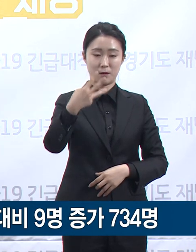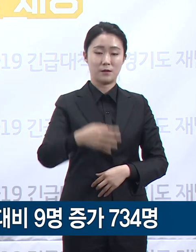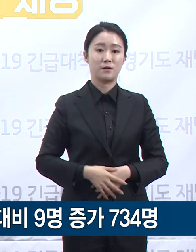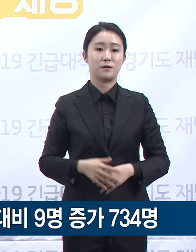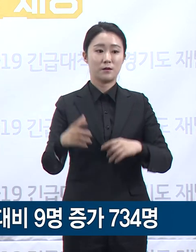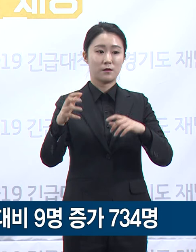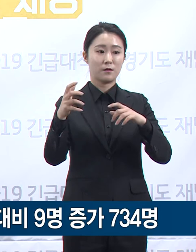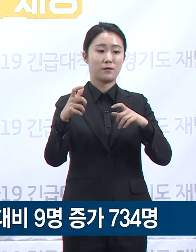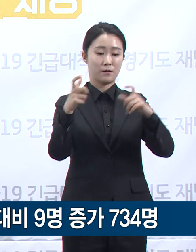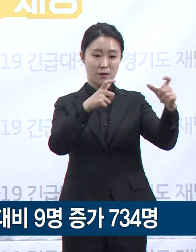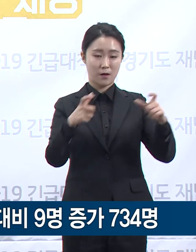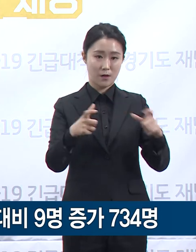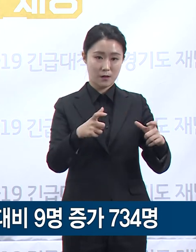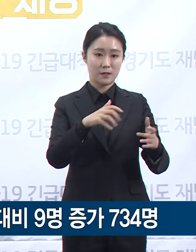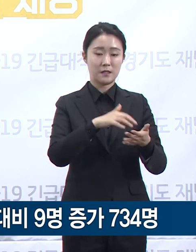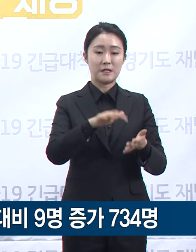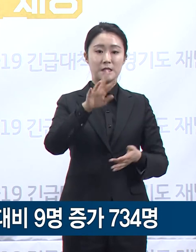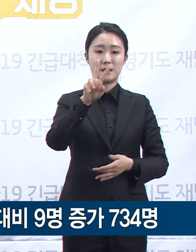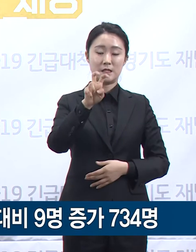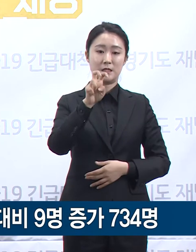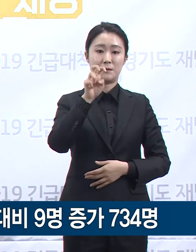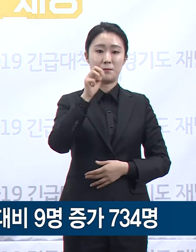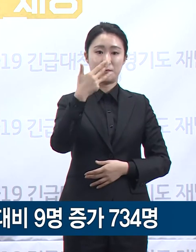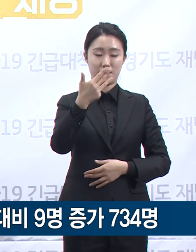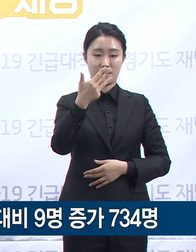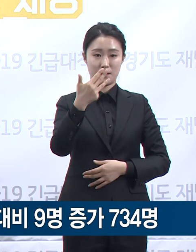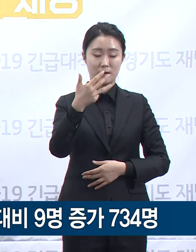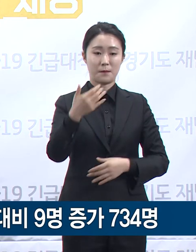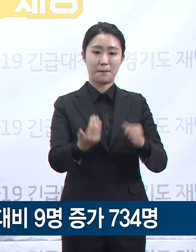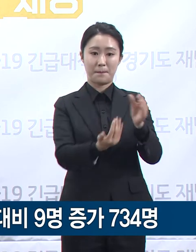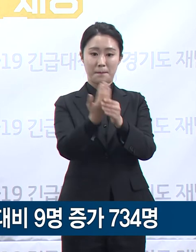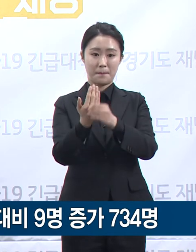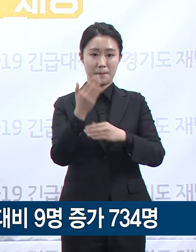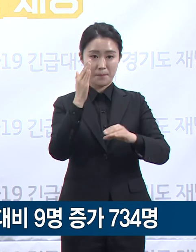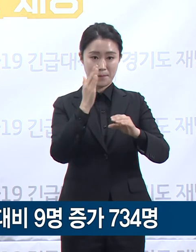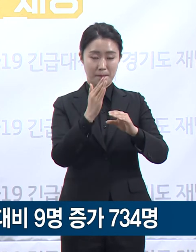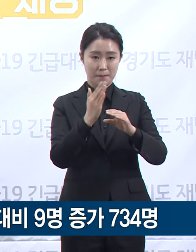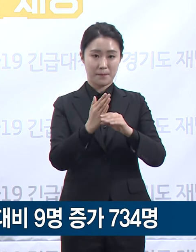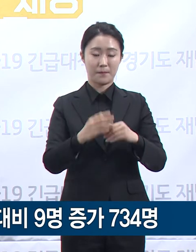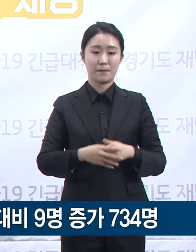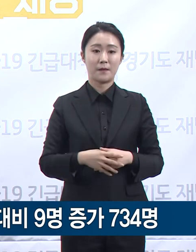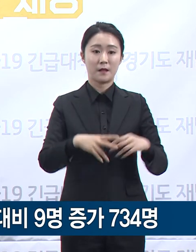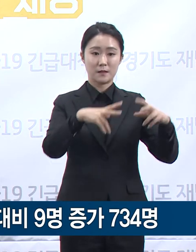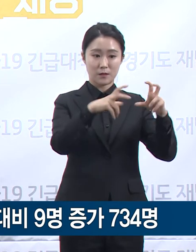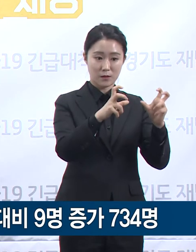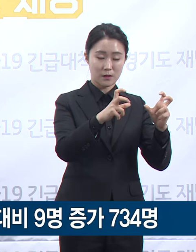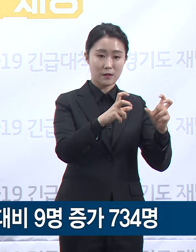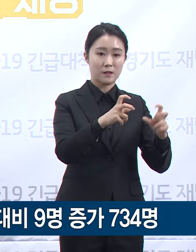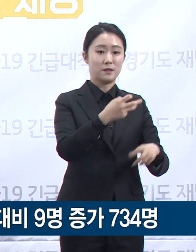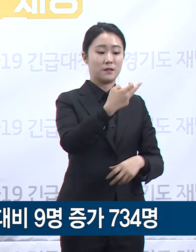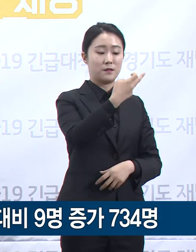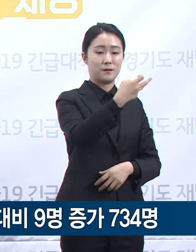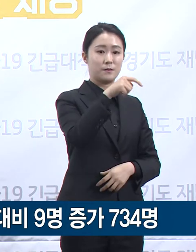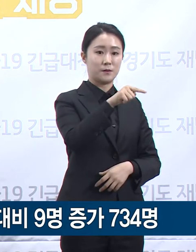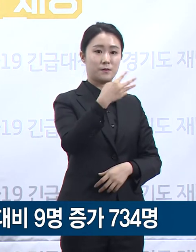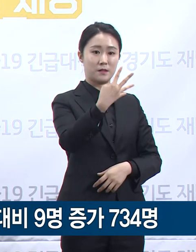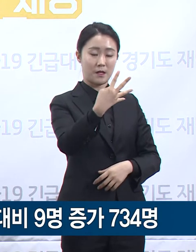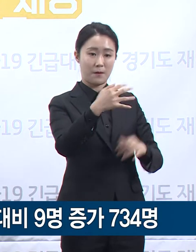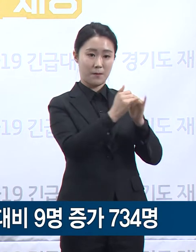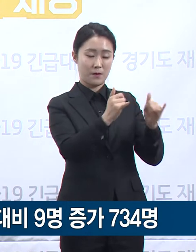발생하였으며 인구 10만 명당 확진자 발생 수는 성남시가 13.4명으로 가장 높고